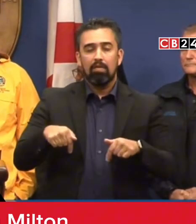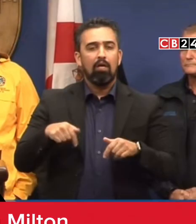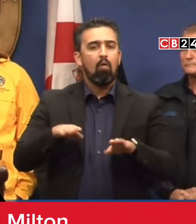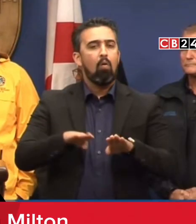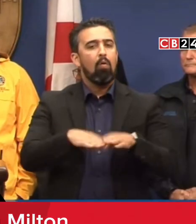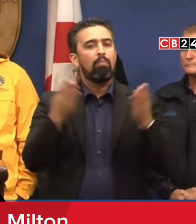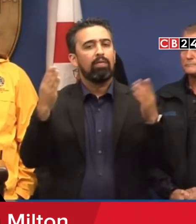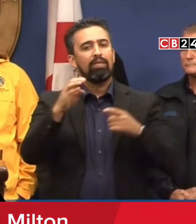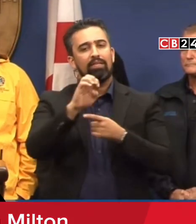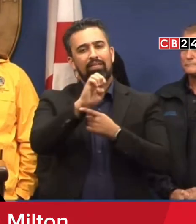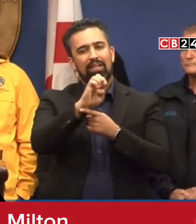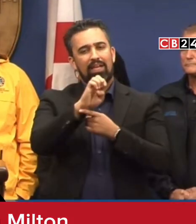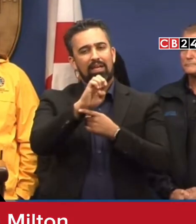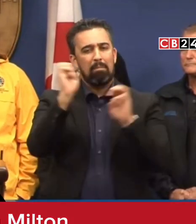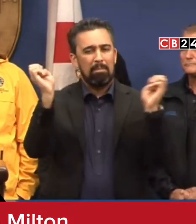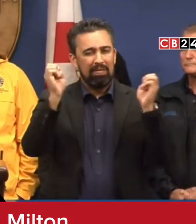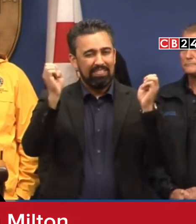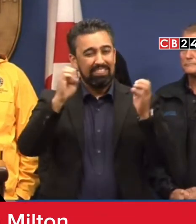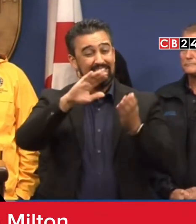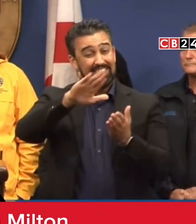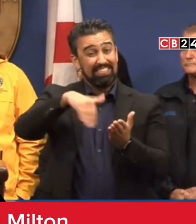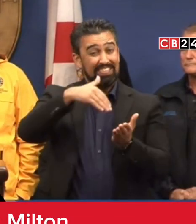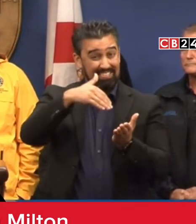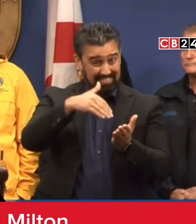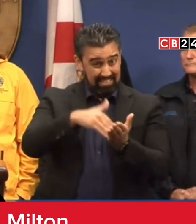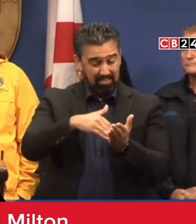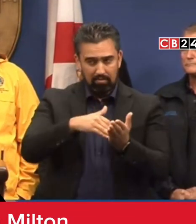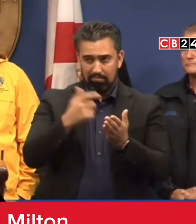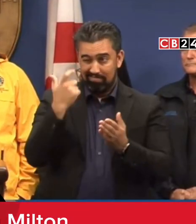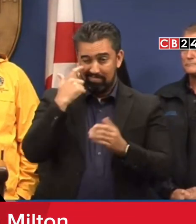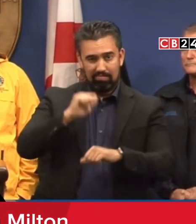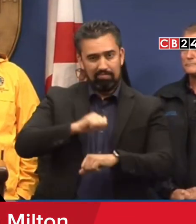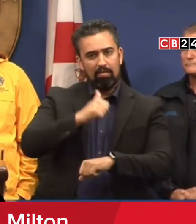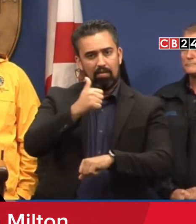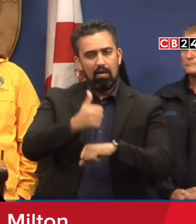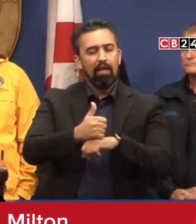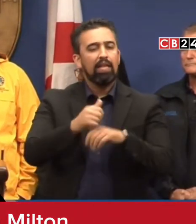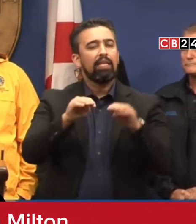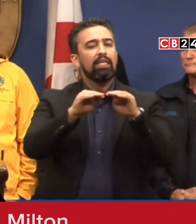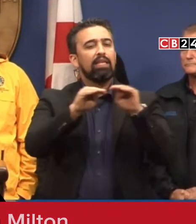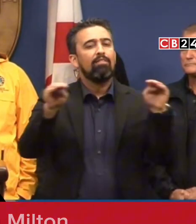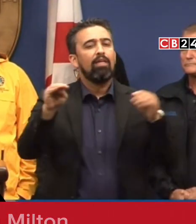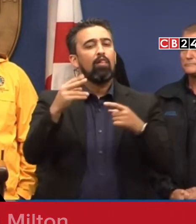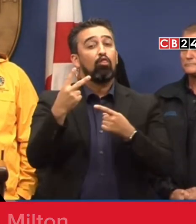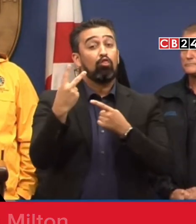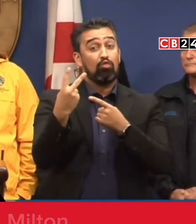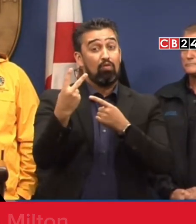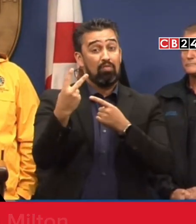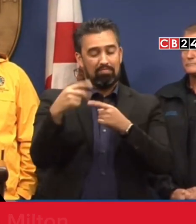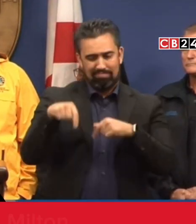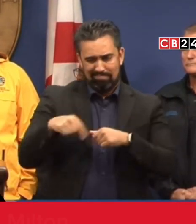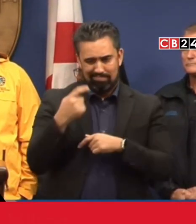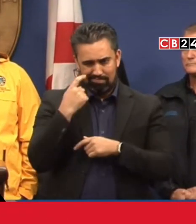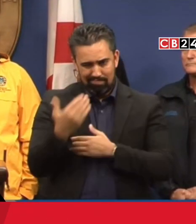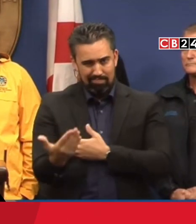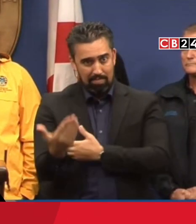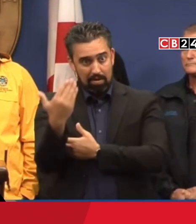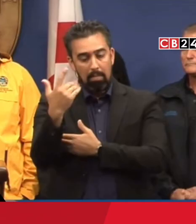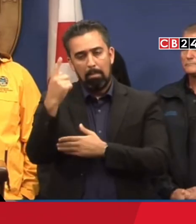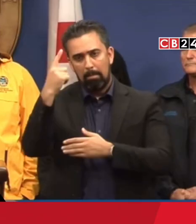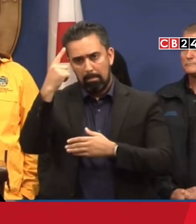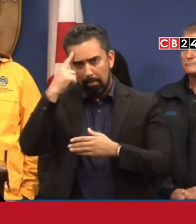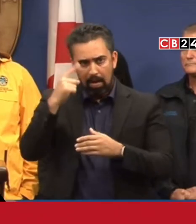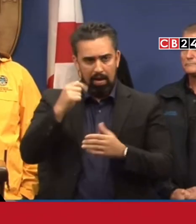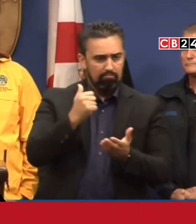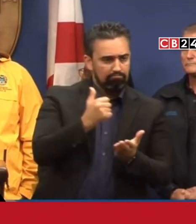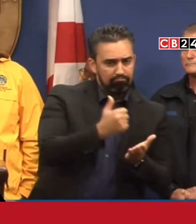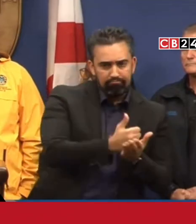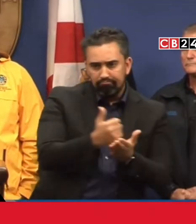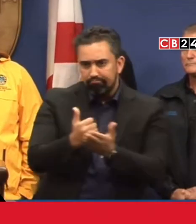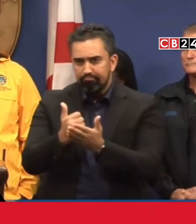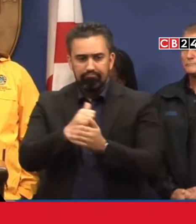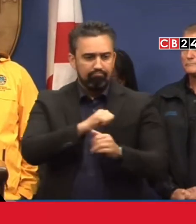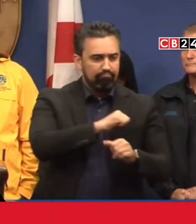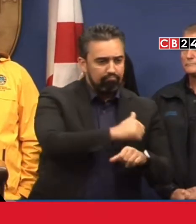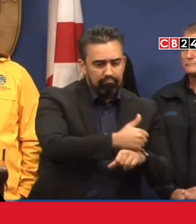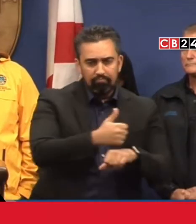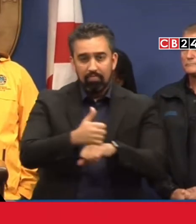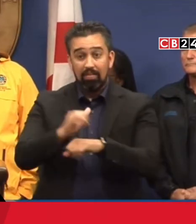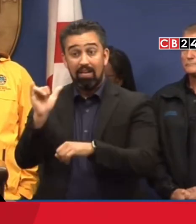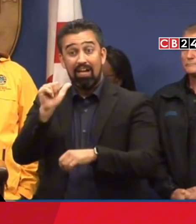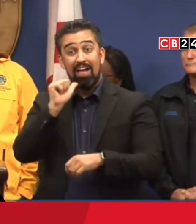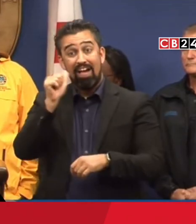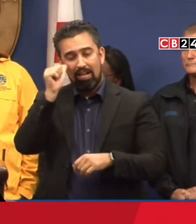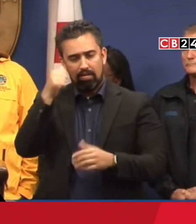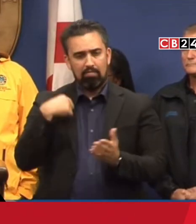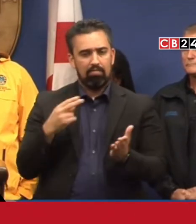Emergencia se activó en un nivel 2 esta mañana para coordinar esfuerzos y ayer firmé un